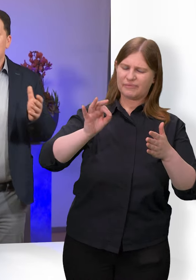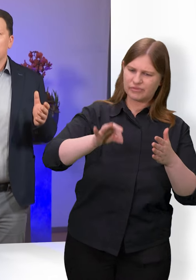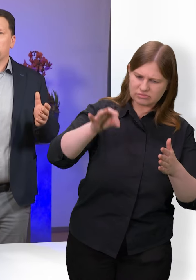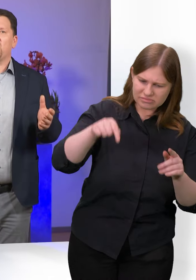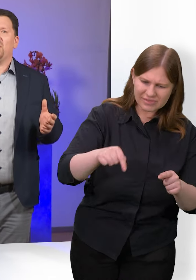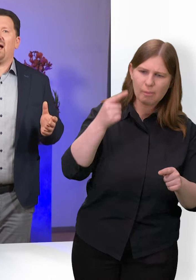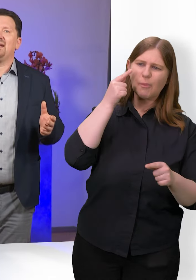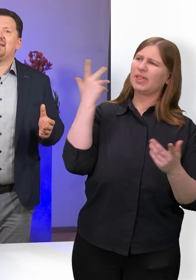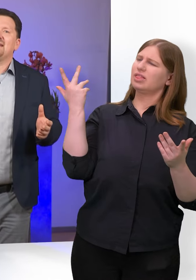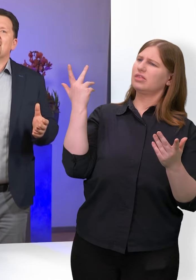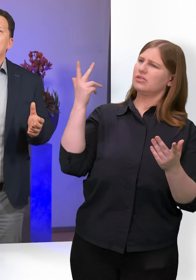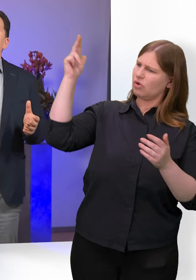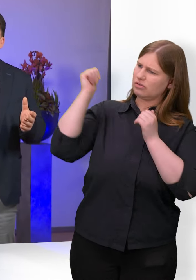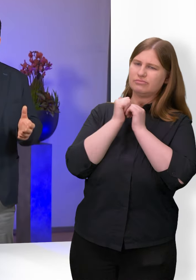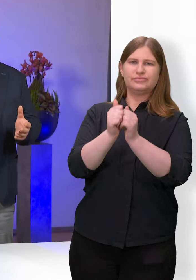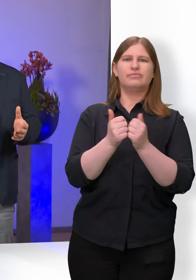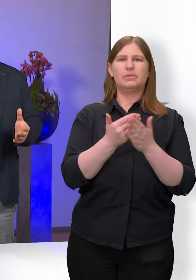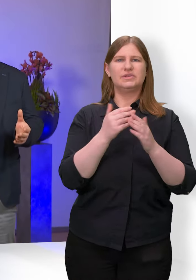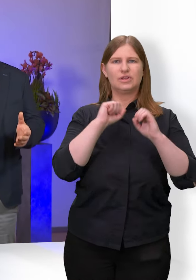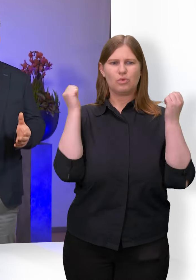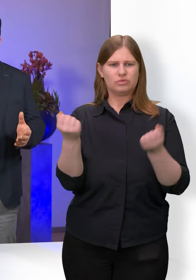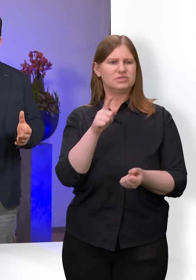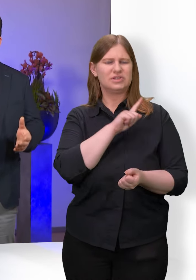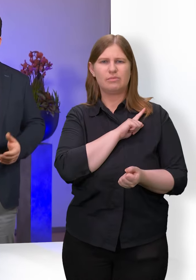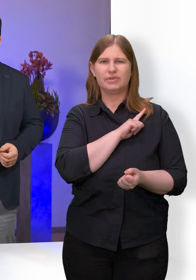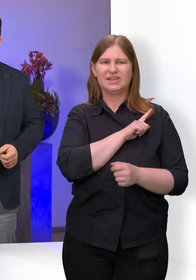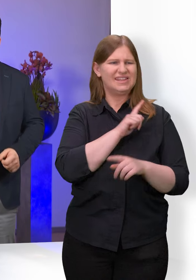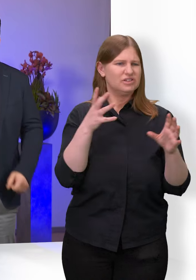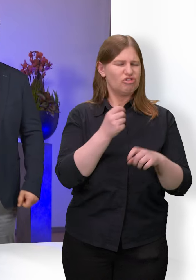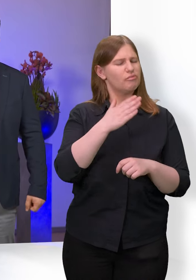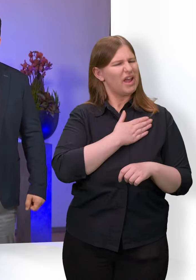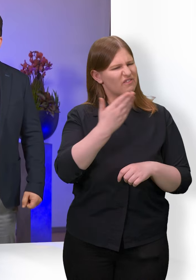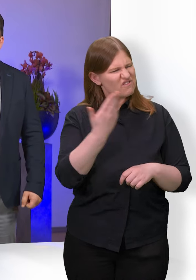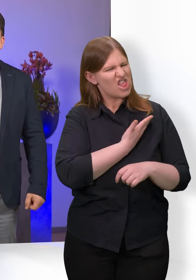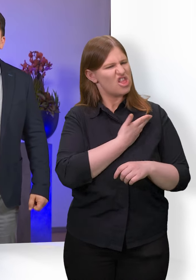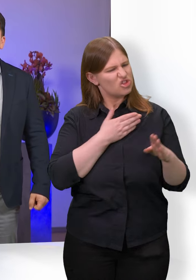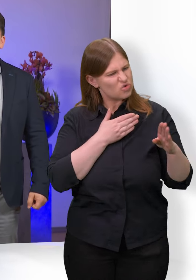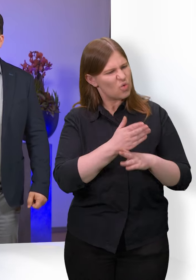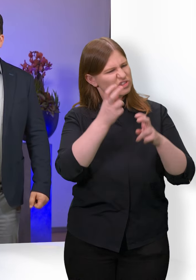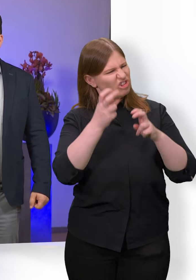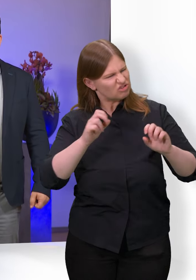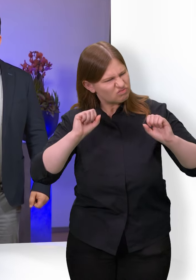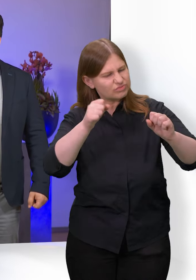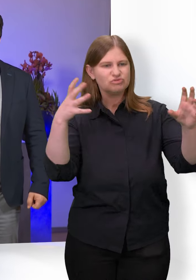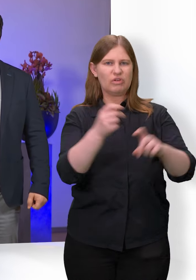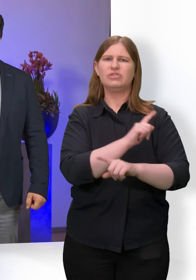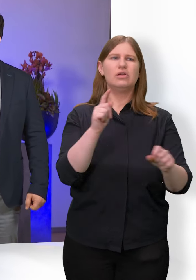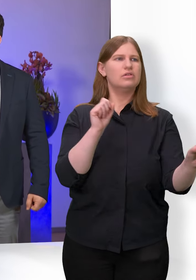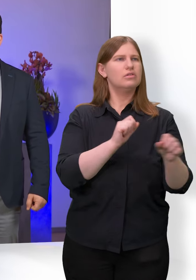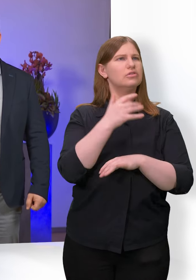Situationen ein, denen ich es nicht geschafft habe, meinen Willen durchzusetzen und im Nachhinein erkenne ich, Mensch, wie gut